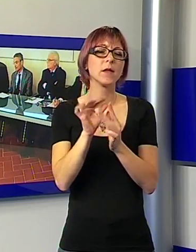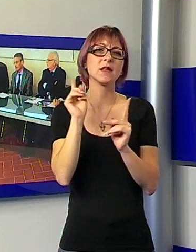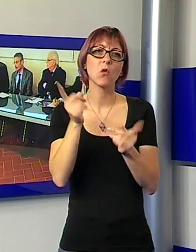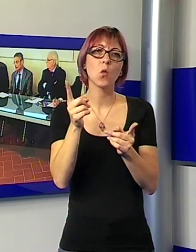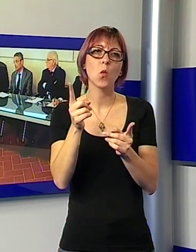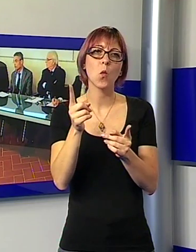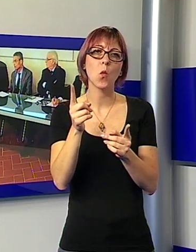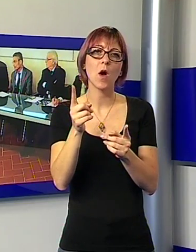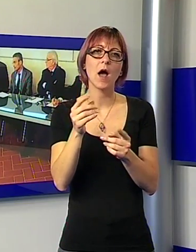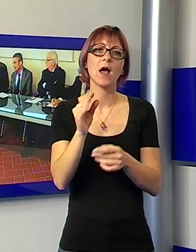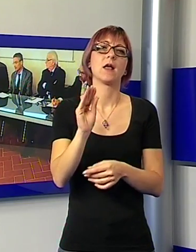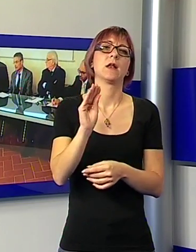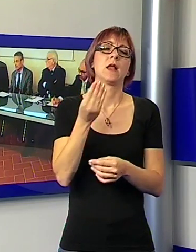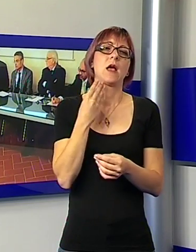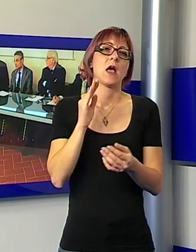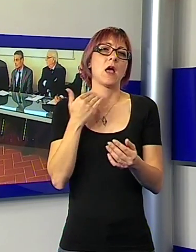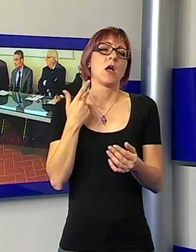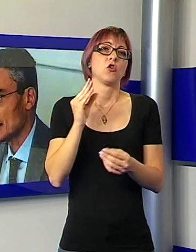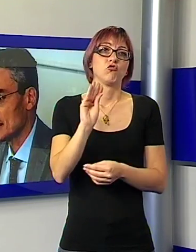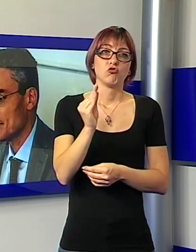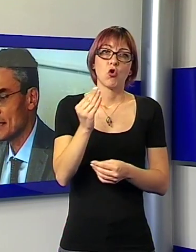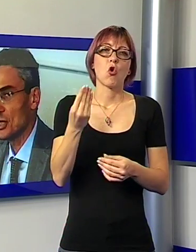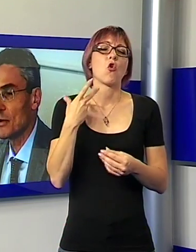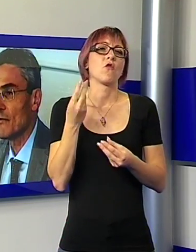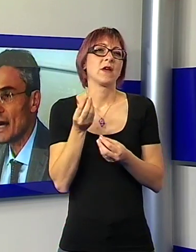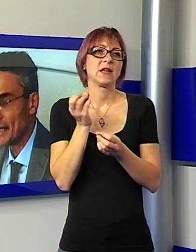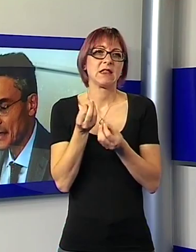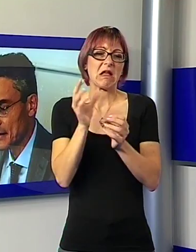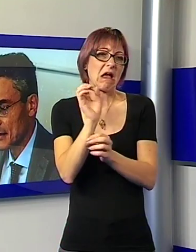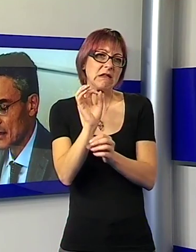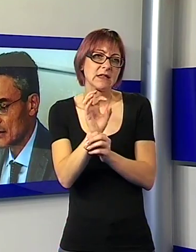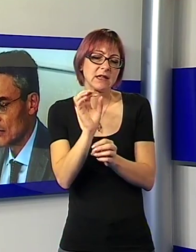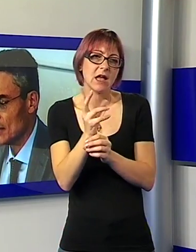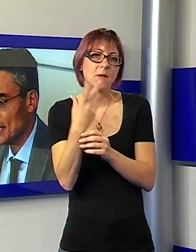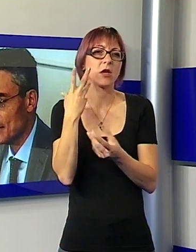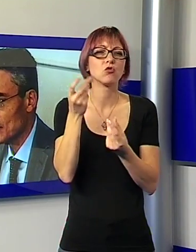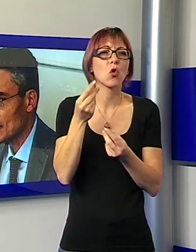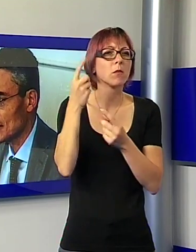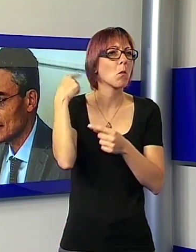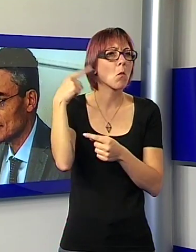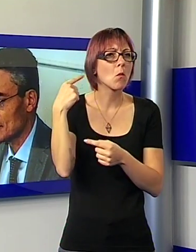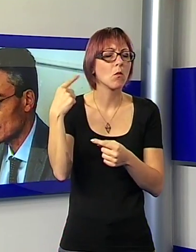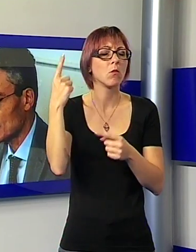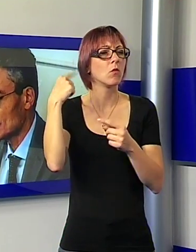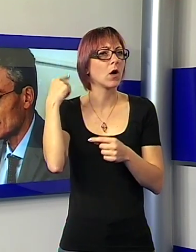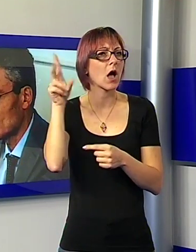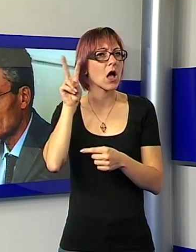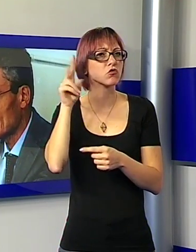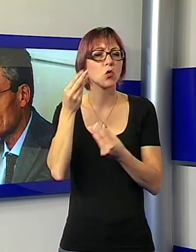comprensione di vari generi musicali, dalla classica all'opera, passando per il jazz e la musica popolare, ma anche entrando direttamente in